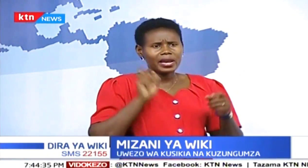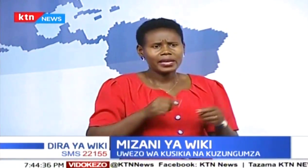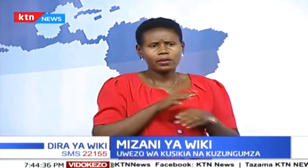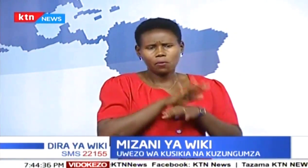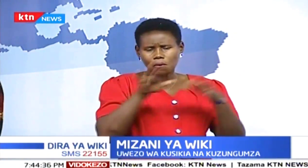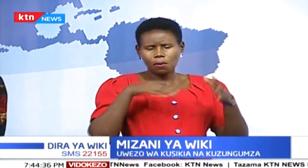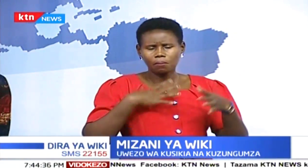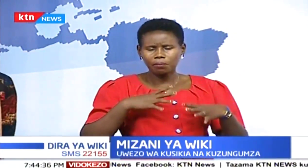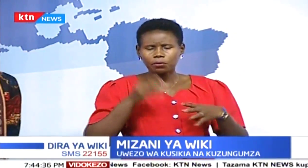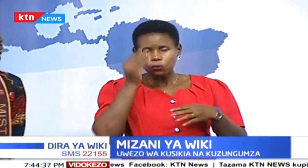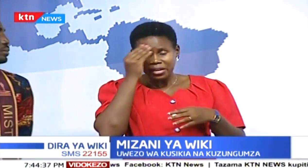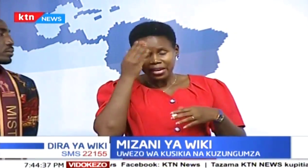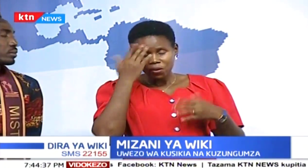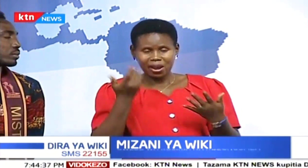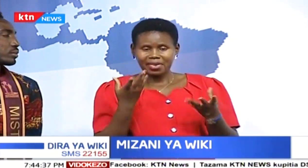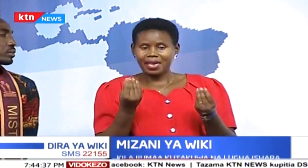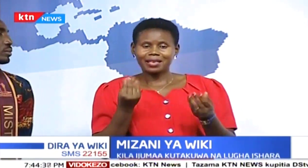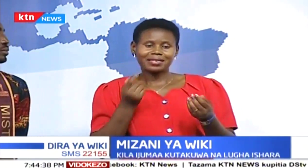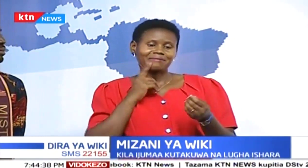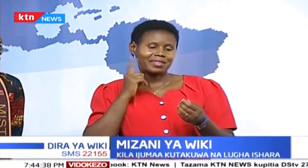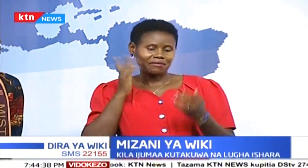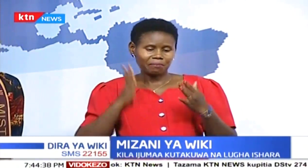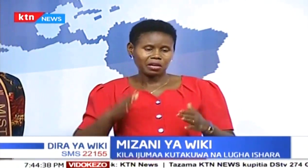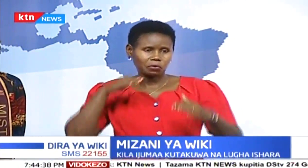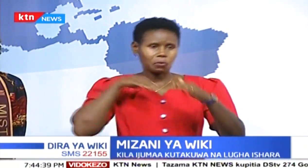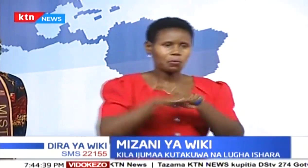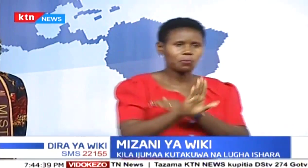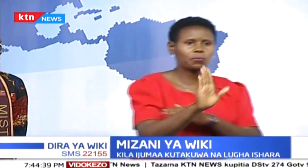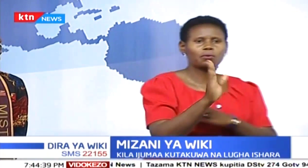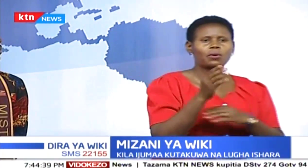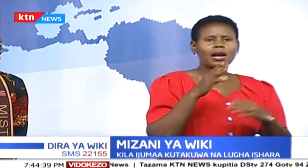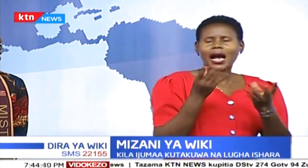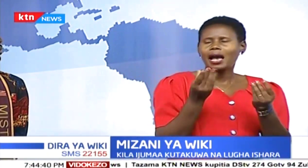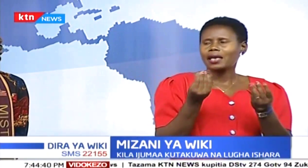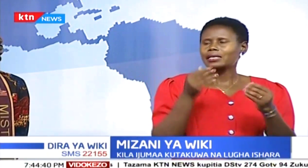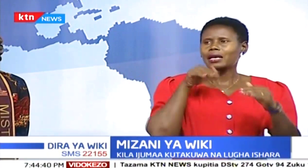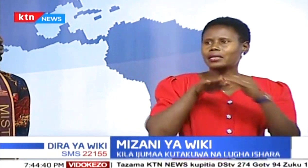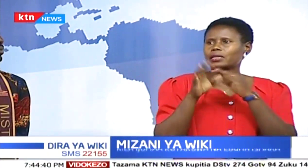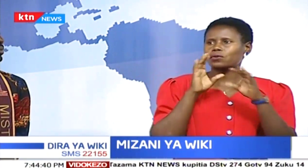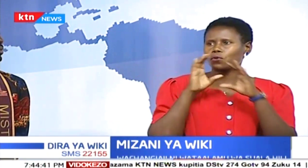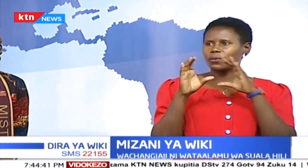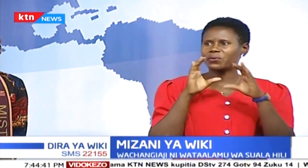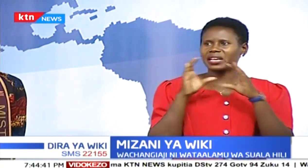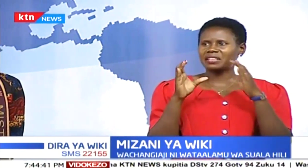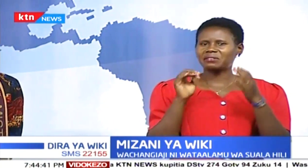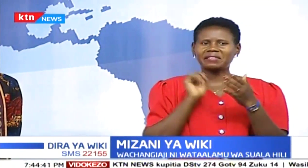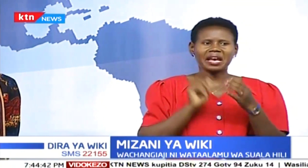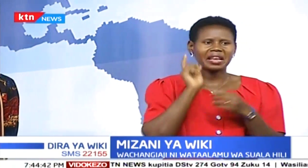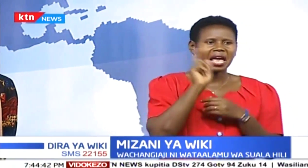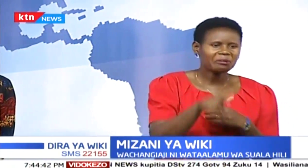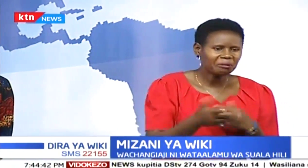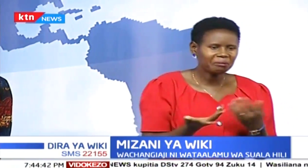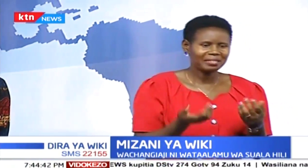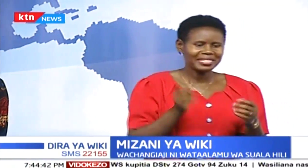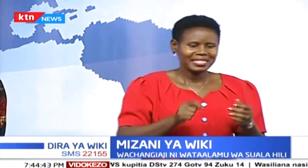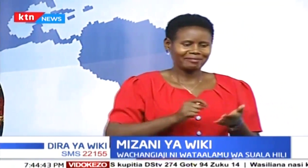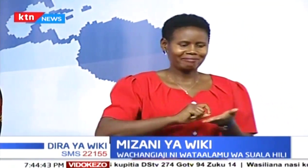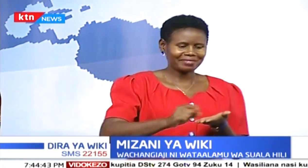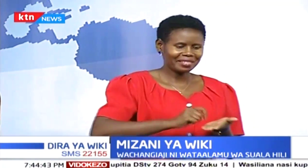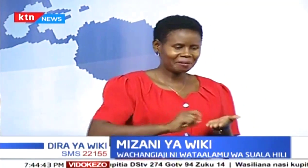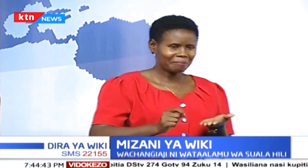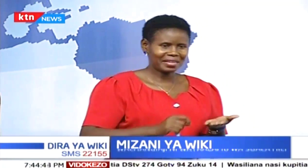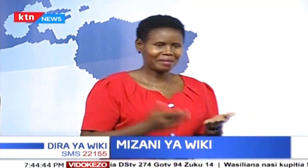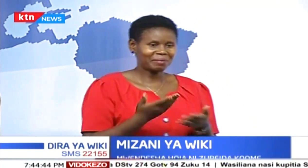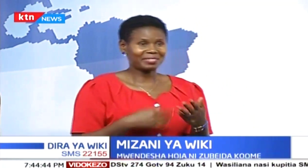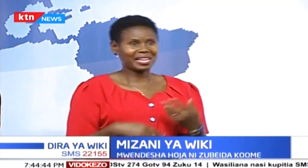wakona mtoto amba wasiki. Kama wajue luga, hawezi kuelewana. Pengine mgeni hamefika